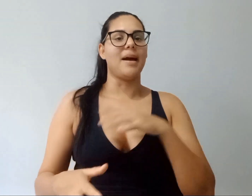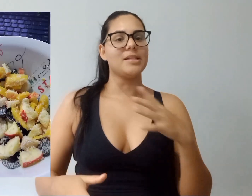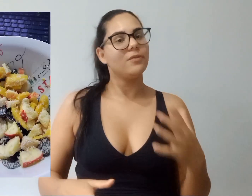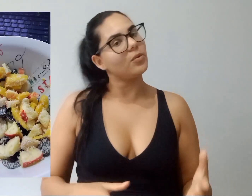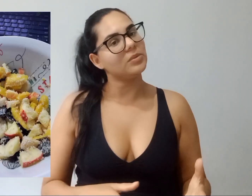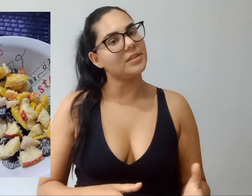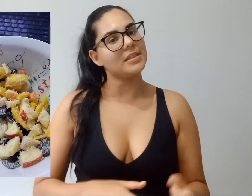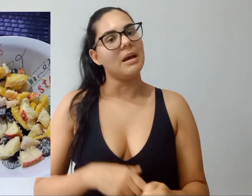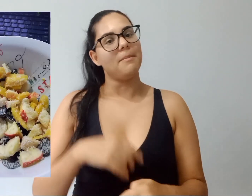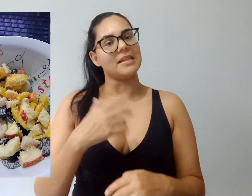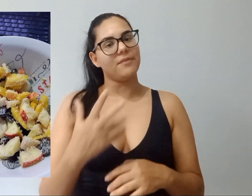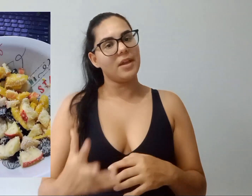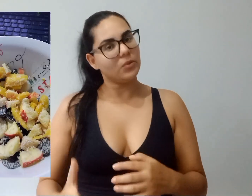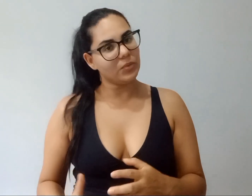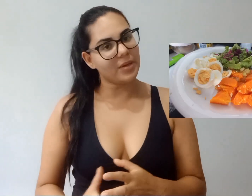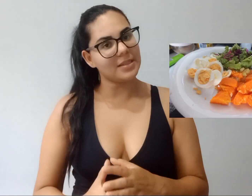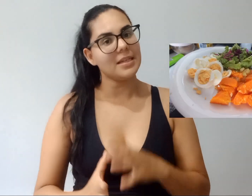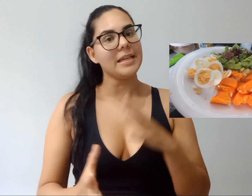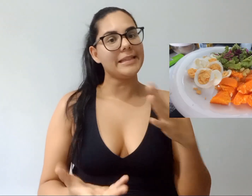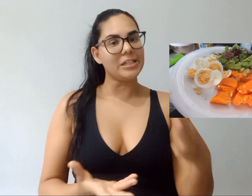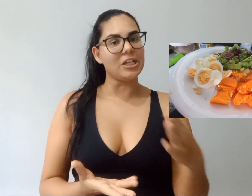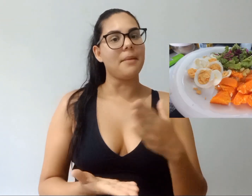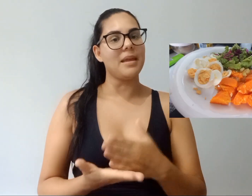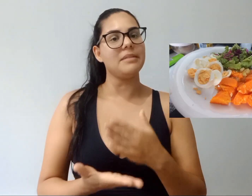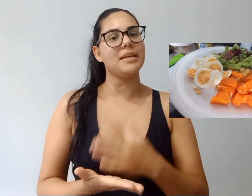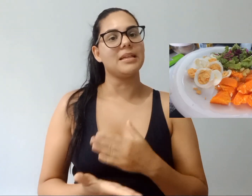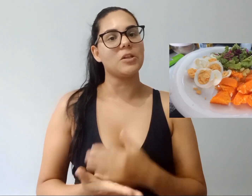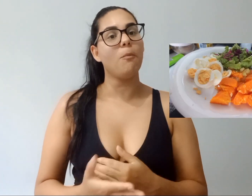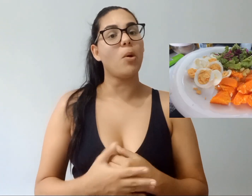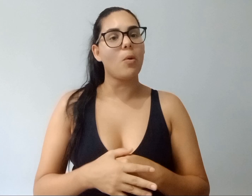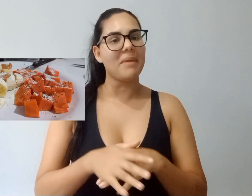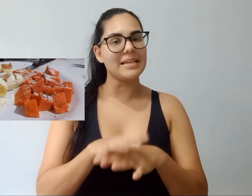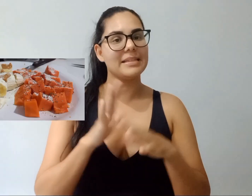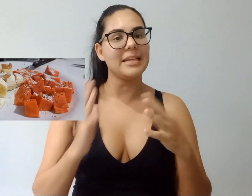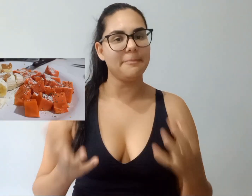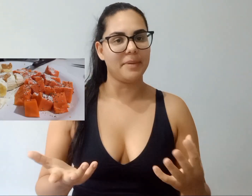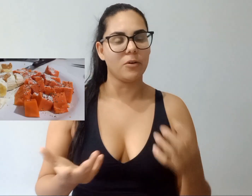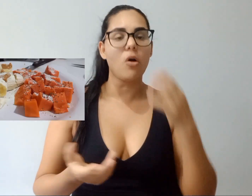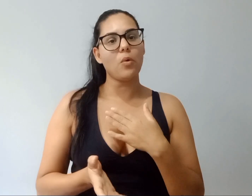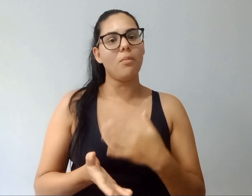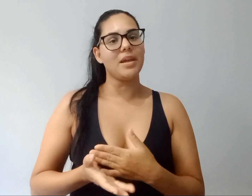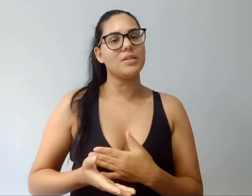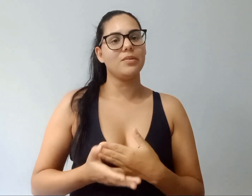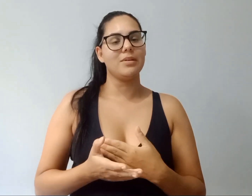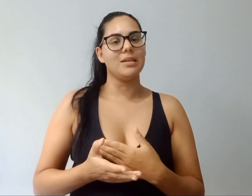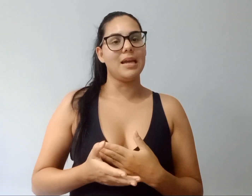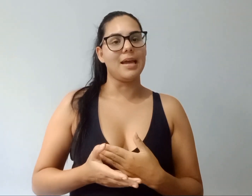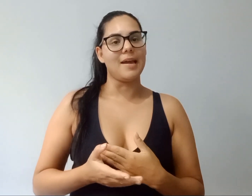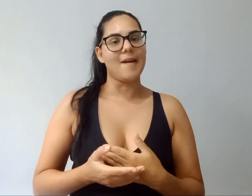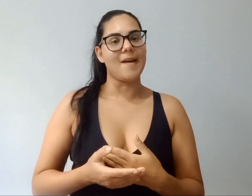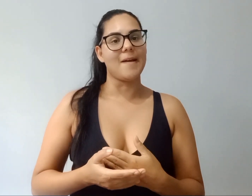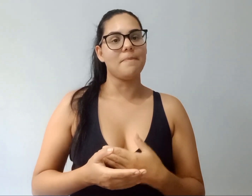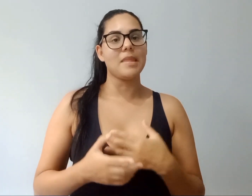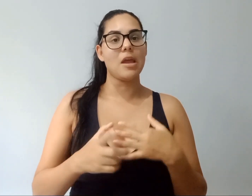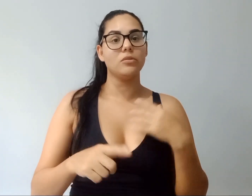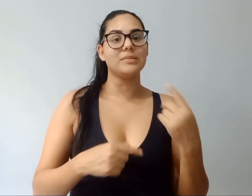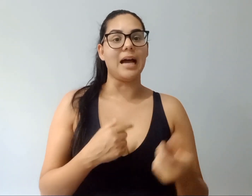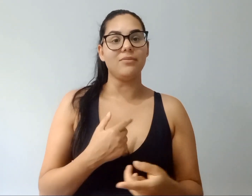mais frutas, mais verduras. E deixar a minha alimentação um pouco mais limpa. No começo, eu estava